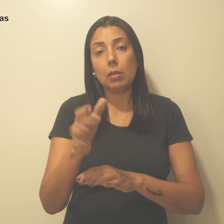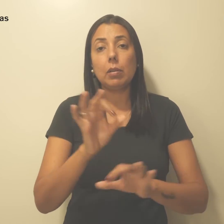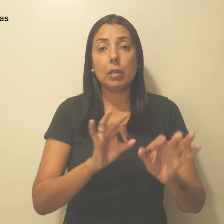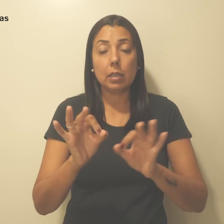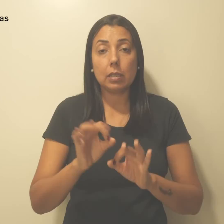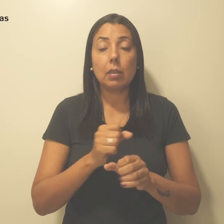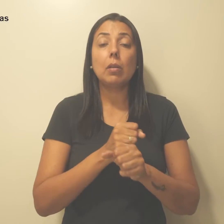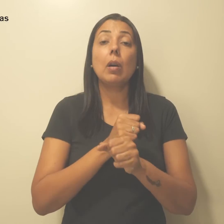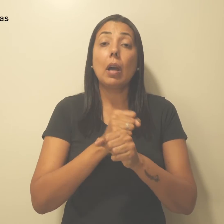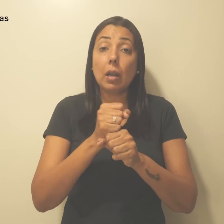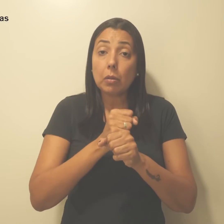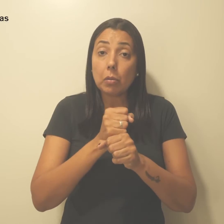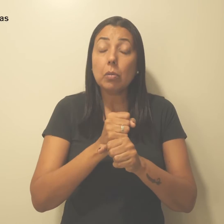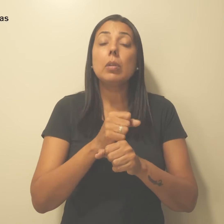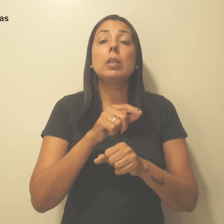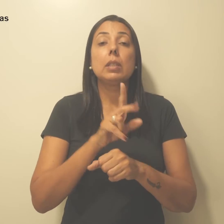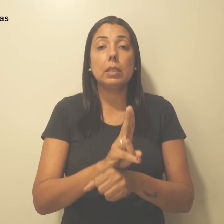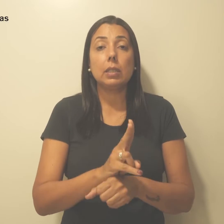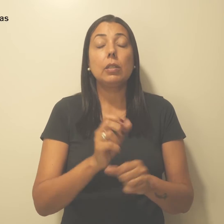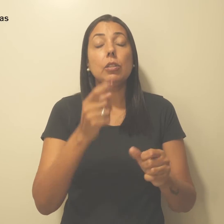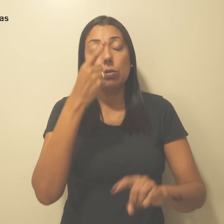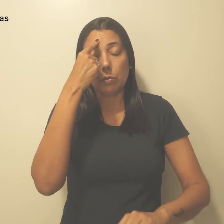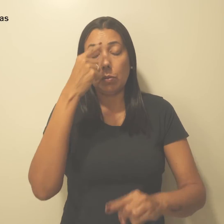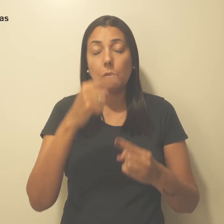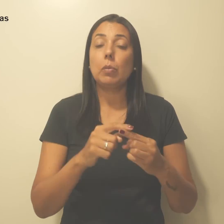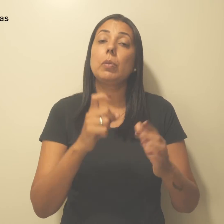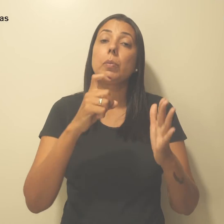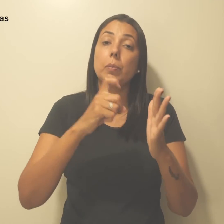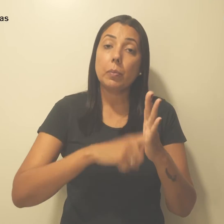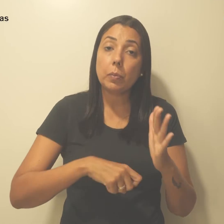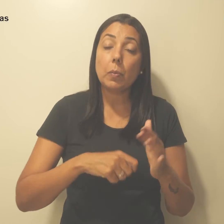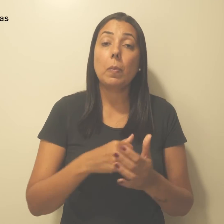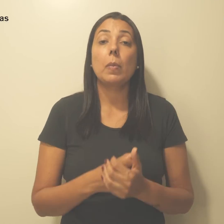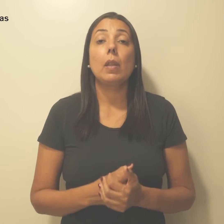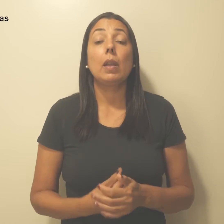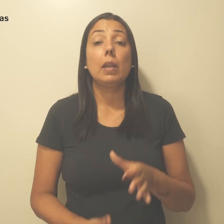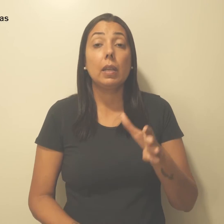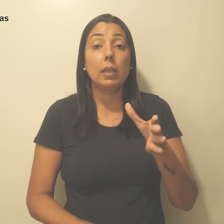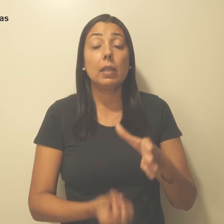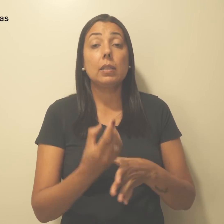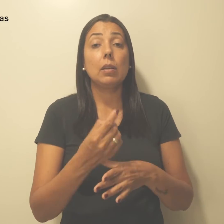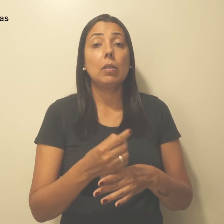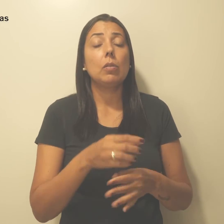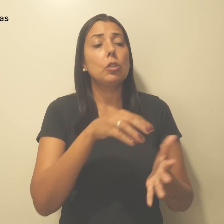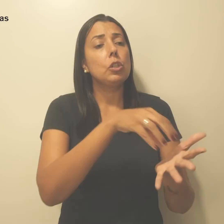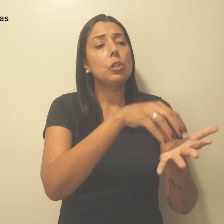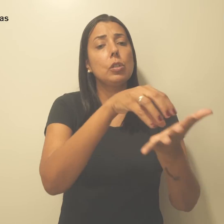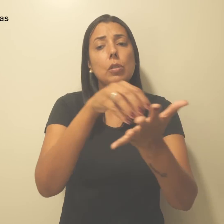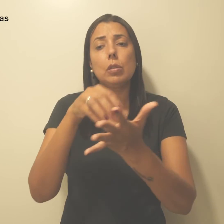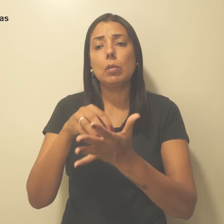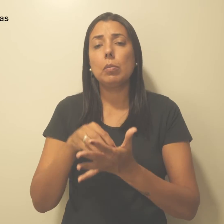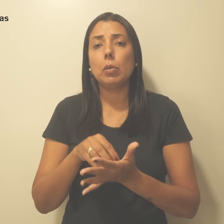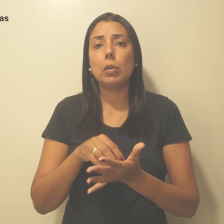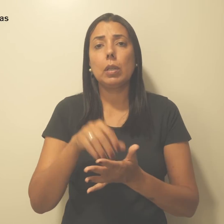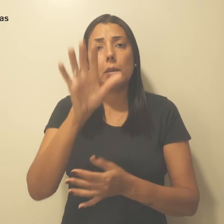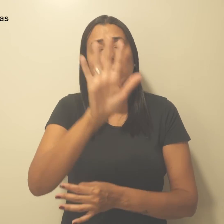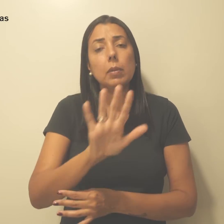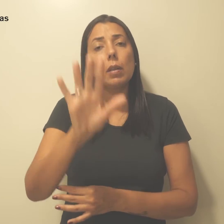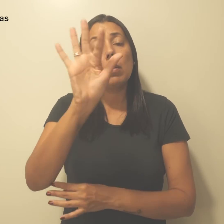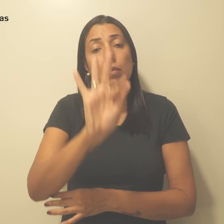anual com base na inflação. A criação de pontos de apoio pela capital federal, uma